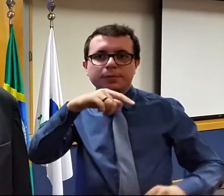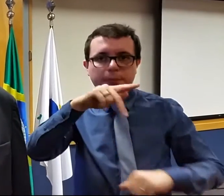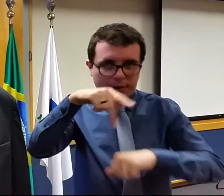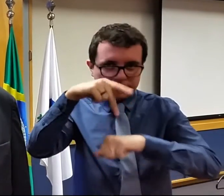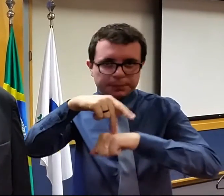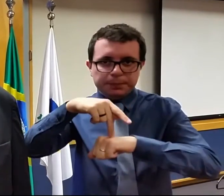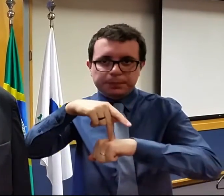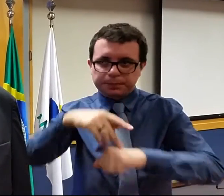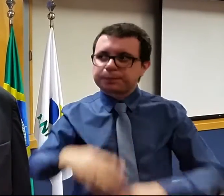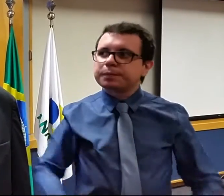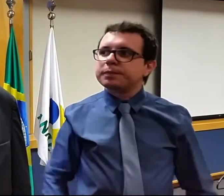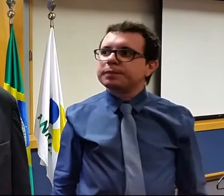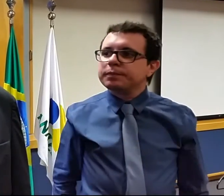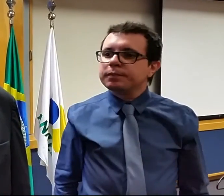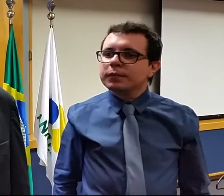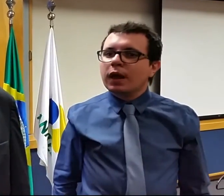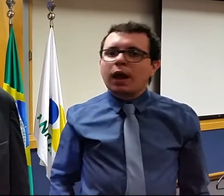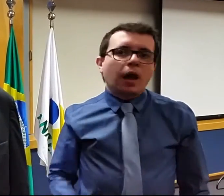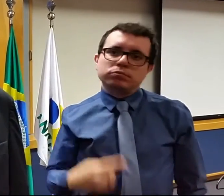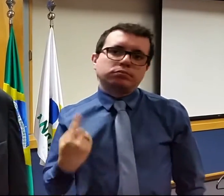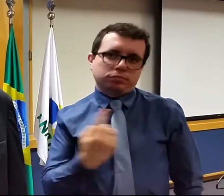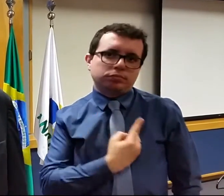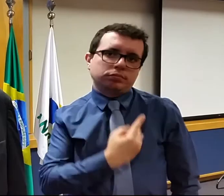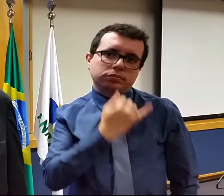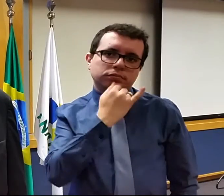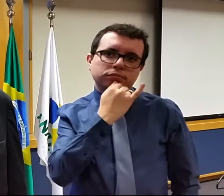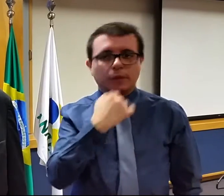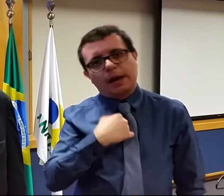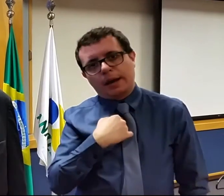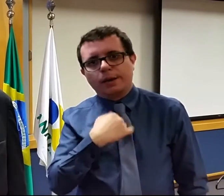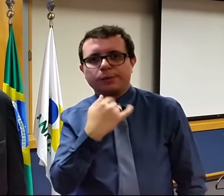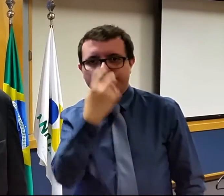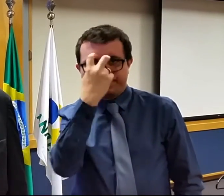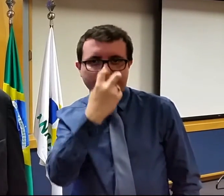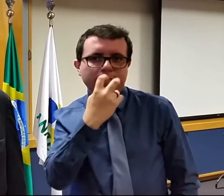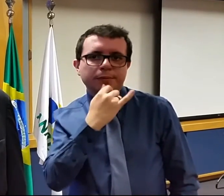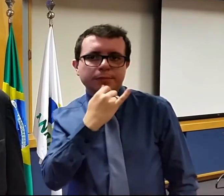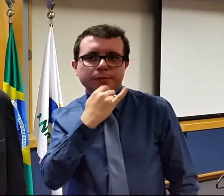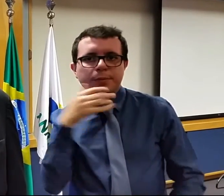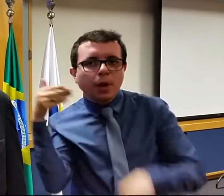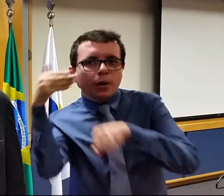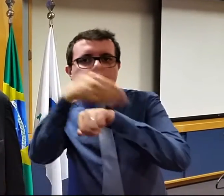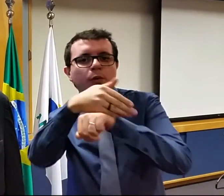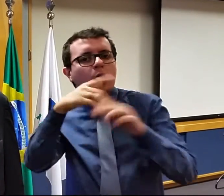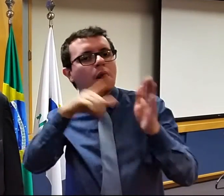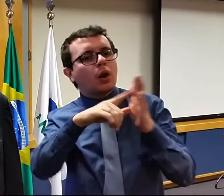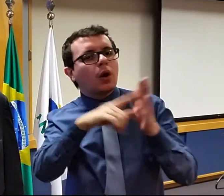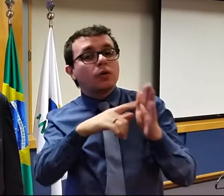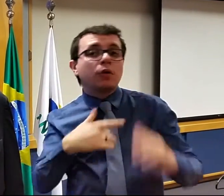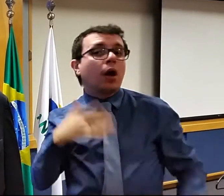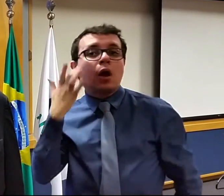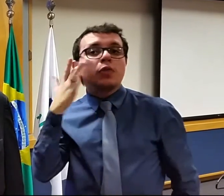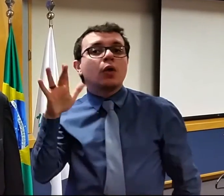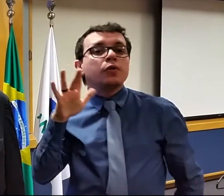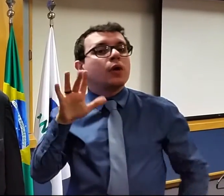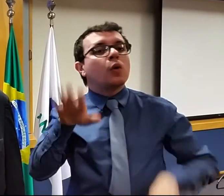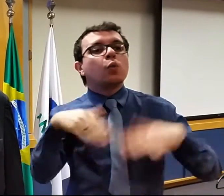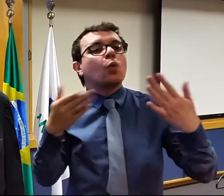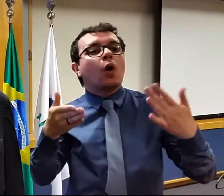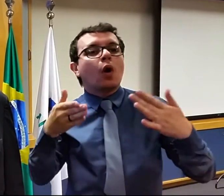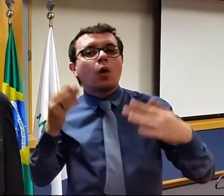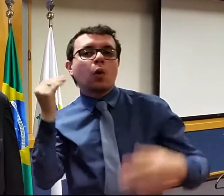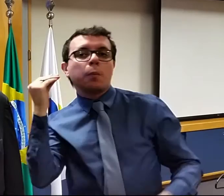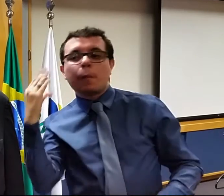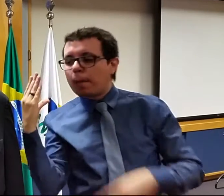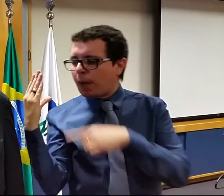Muitas vezes, a gente que é deficiente visual, eu sou deficiente visual, chega em uma loja e a gente não sabe os aparelhos que têm os